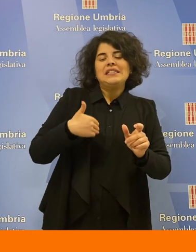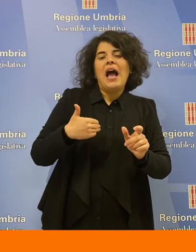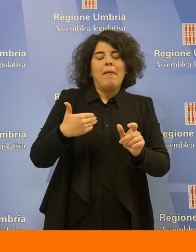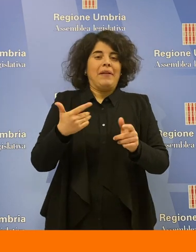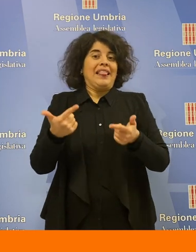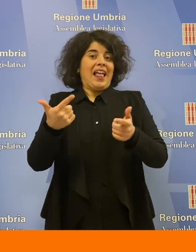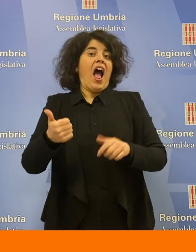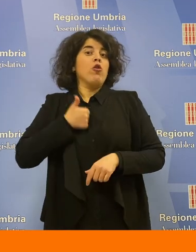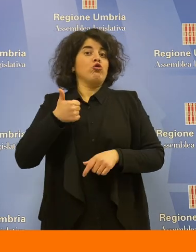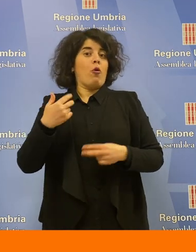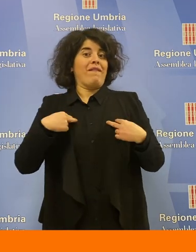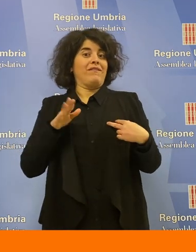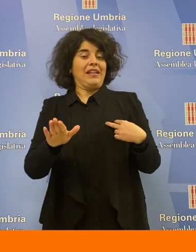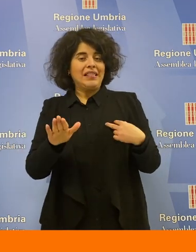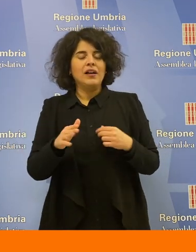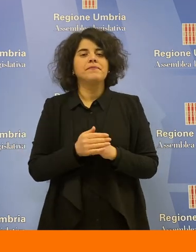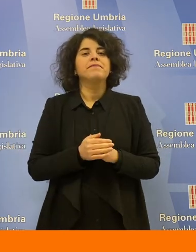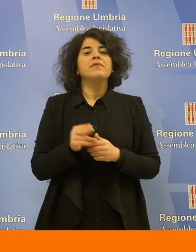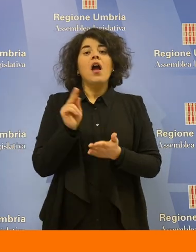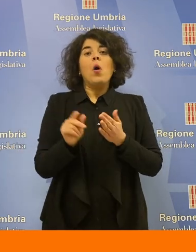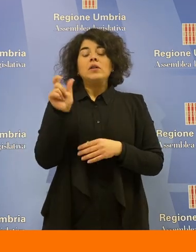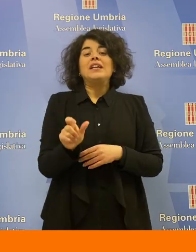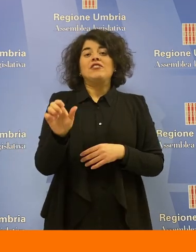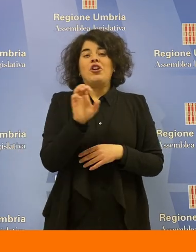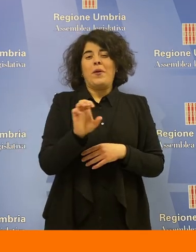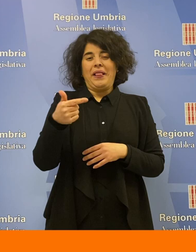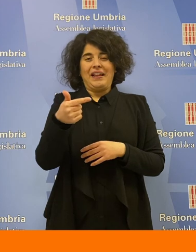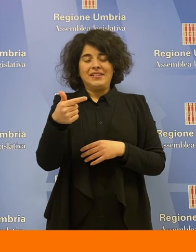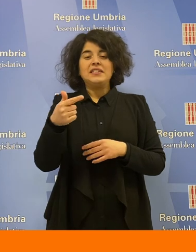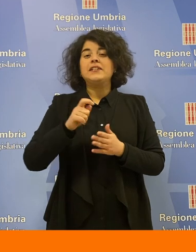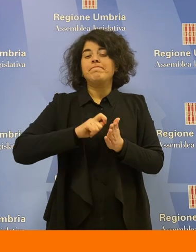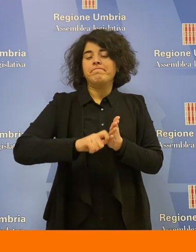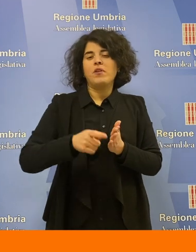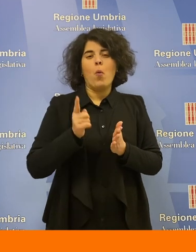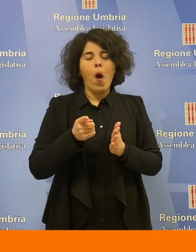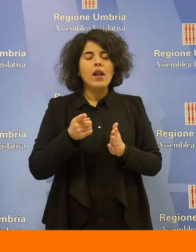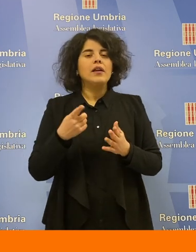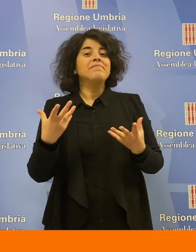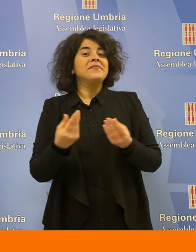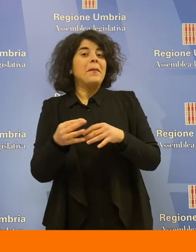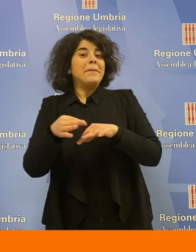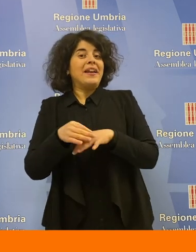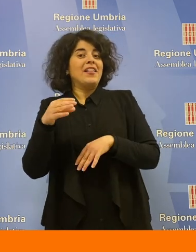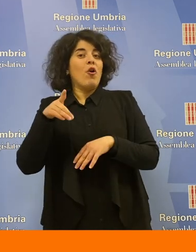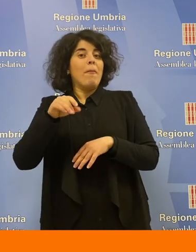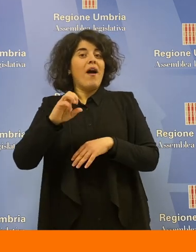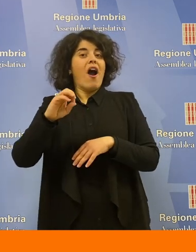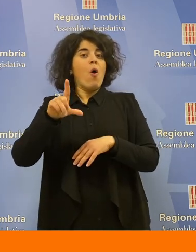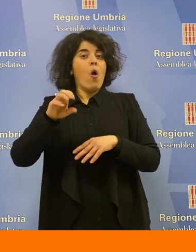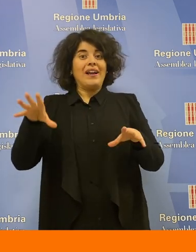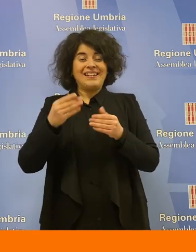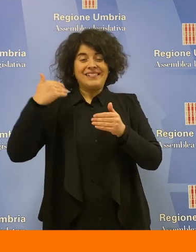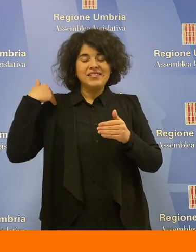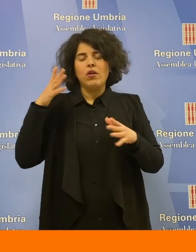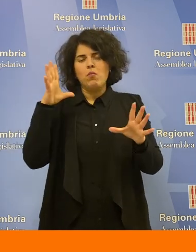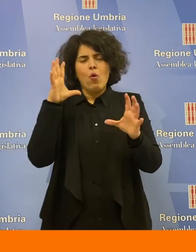vita». Emanuela Traversini, l'autrice del libro, ha sottolineato come all'inizio, insieme al marito Paolo, «abbiano visto il buio più nero, poi invece